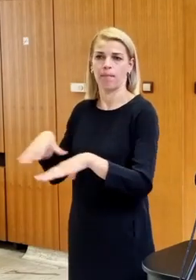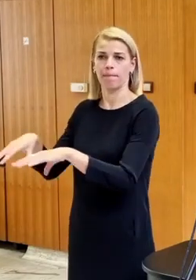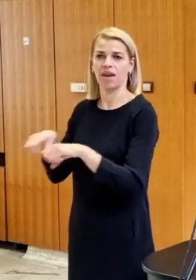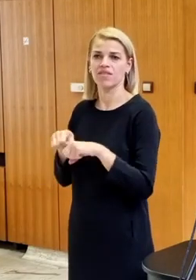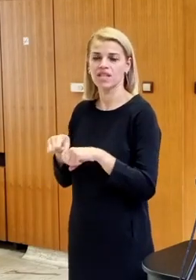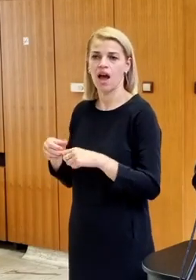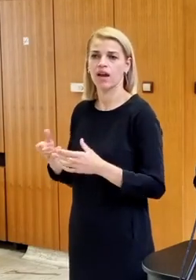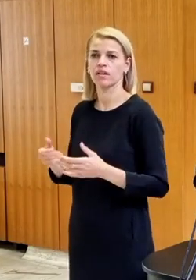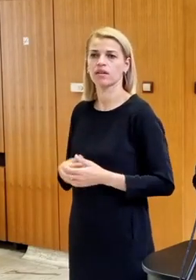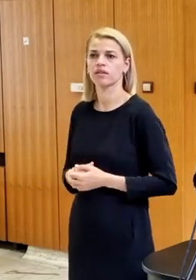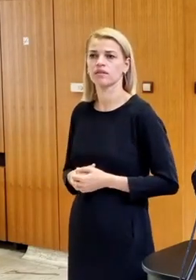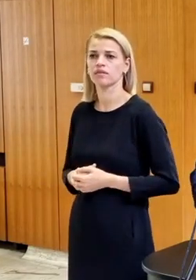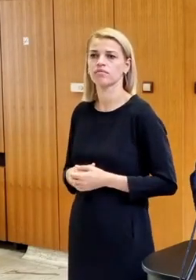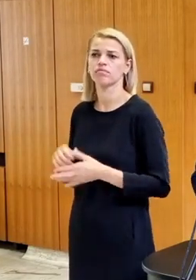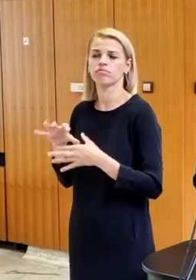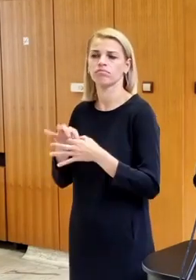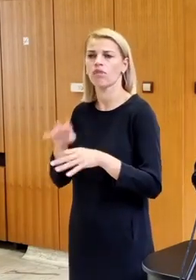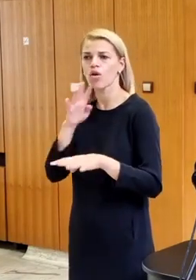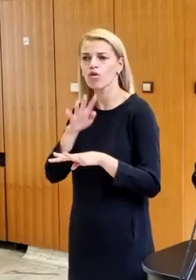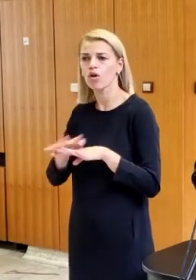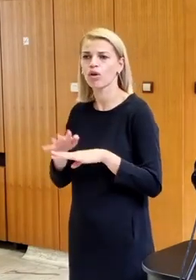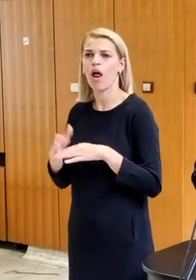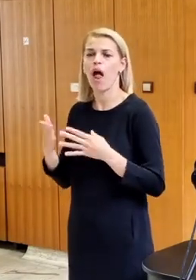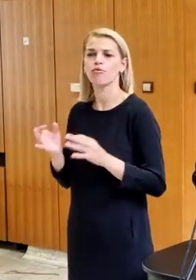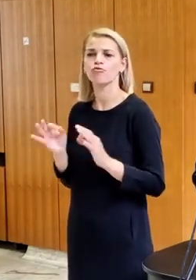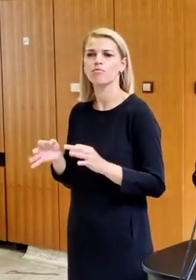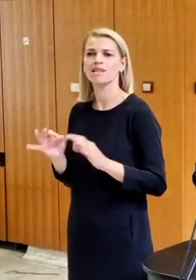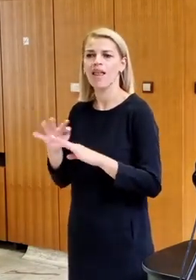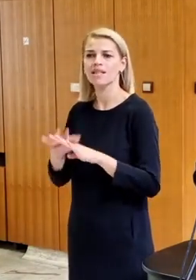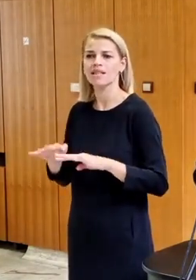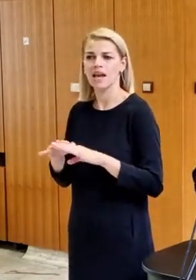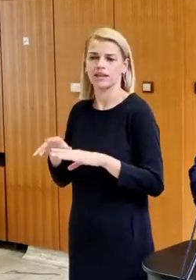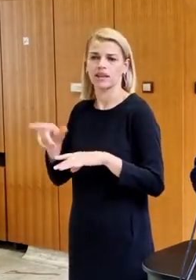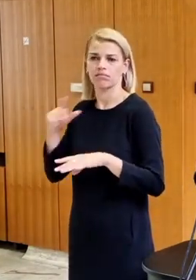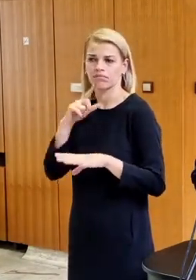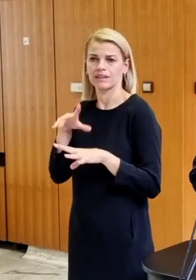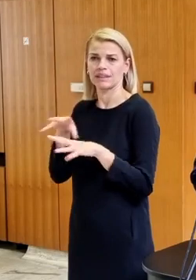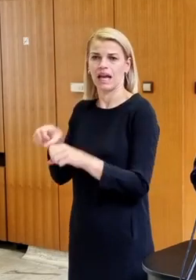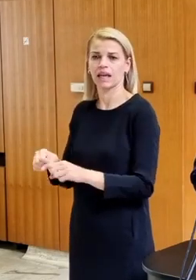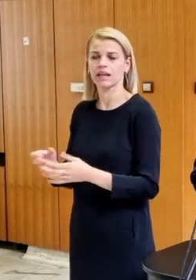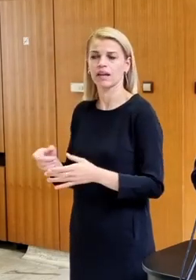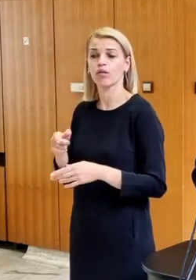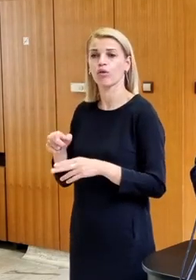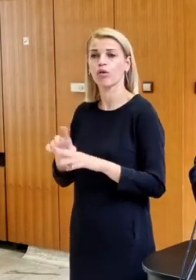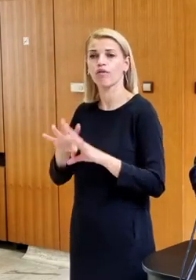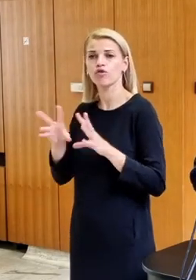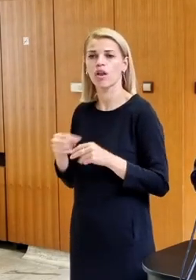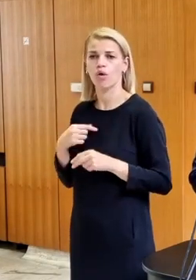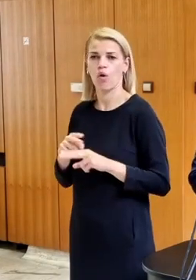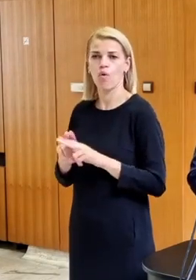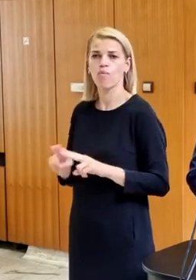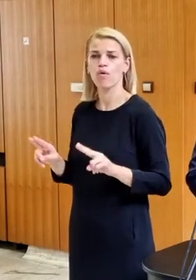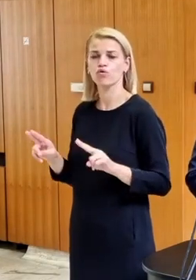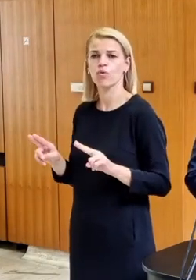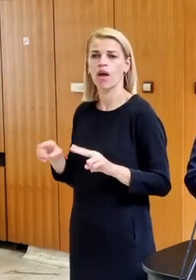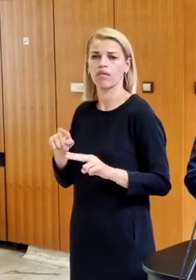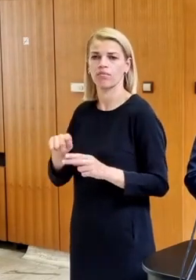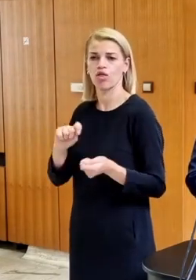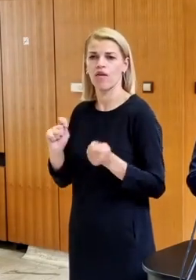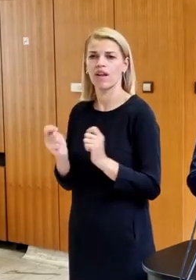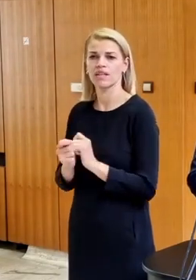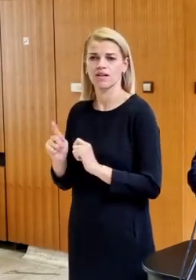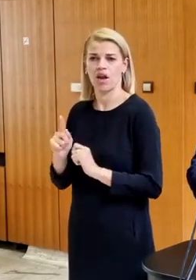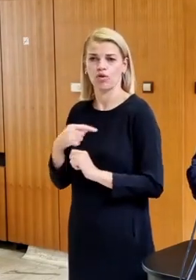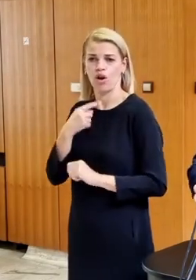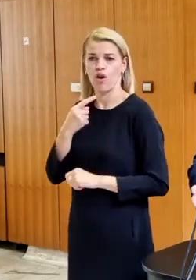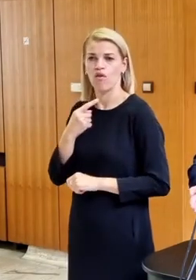prizadaním kontrolu alebo zachytiť do špeciálnych sietí a tak ďalej. Čiže toto všetko nám umožňuje tá novelizácia,